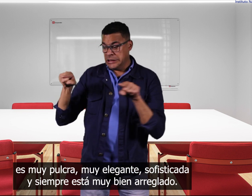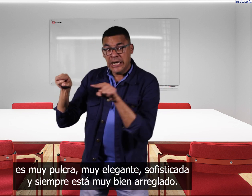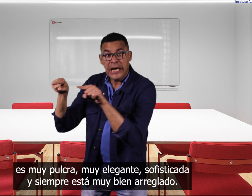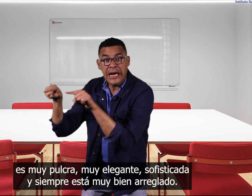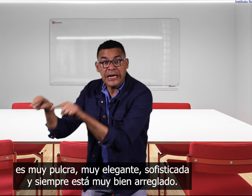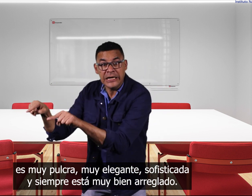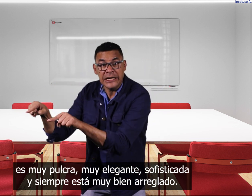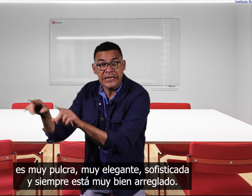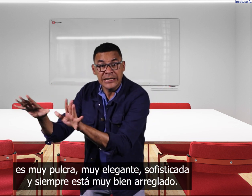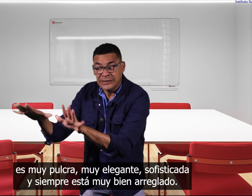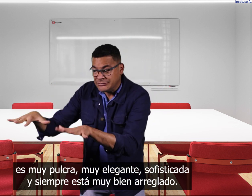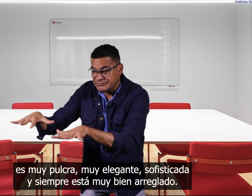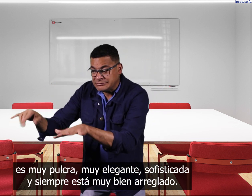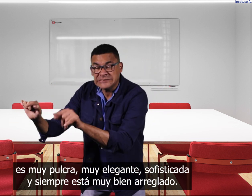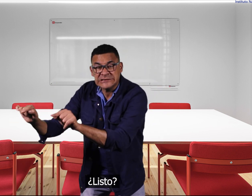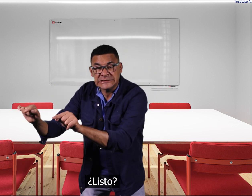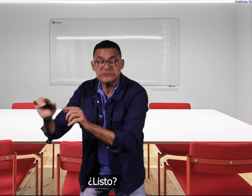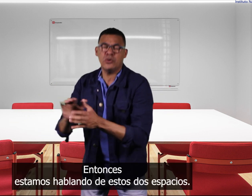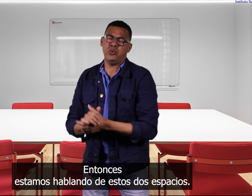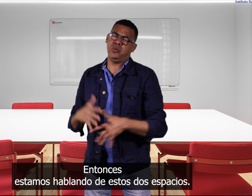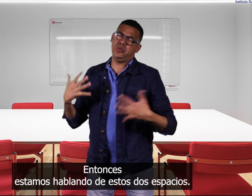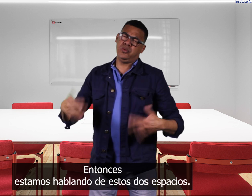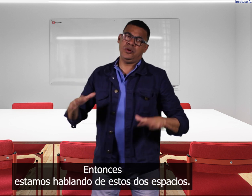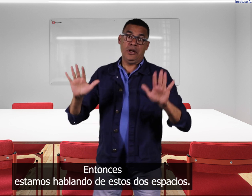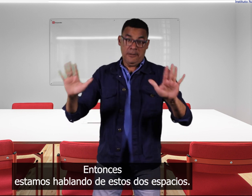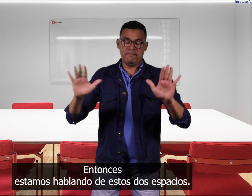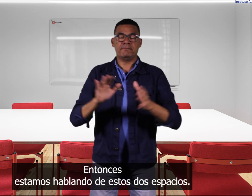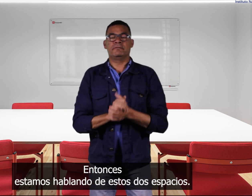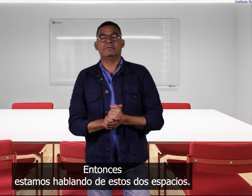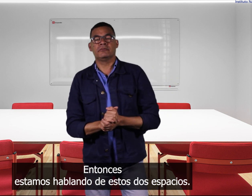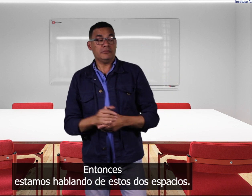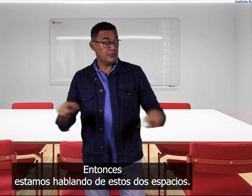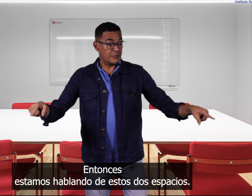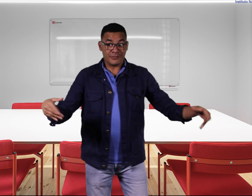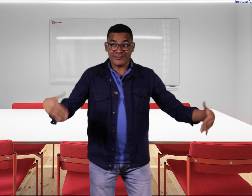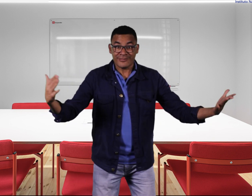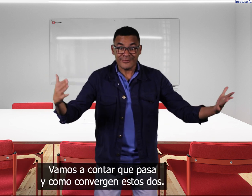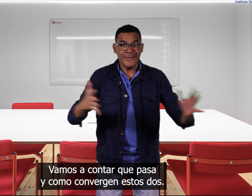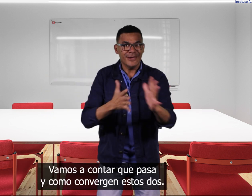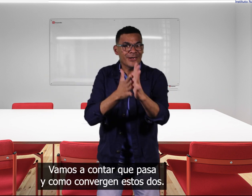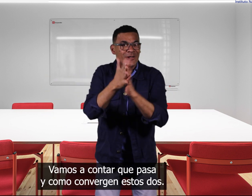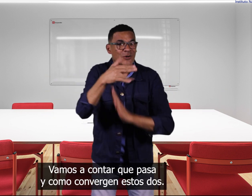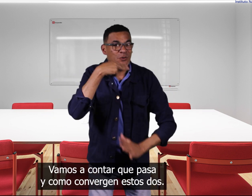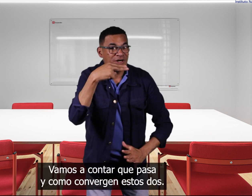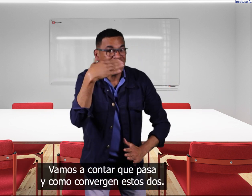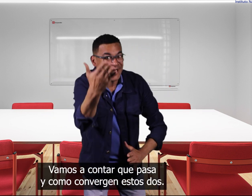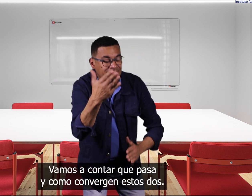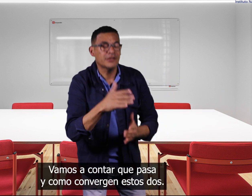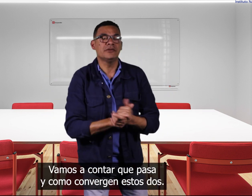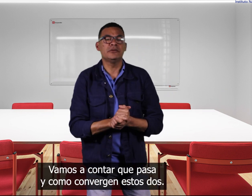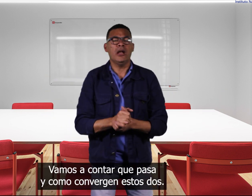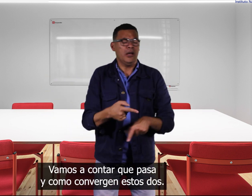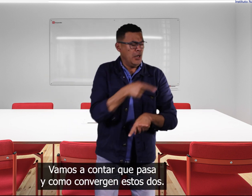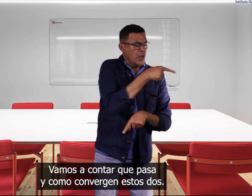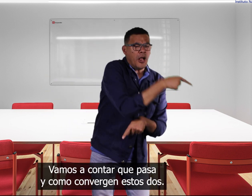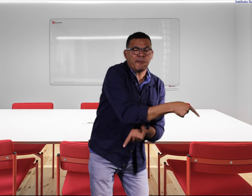muy bien arreglada listo entonces estamos hablando de estos dos espacios vamos a contar qué pasa y cómo convergen estos dos